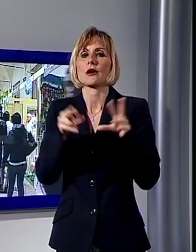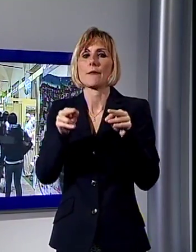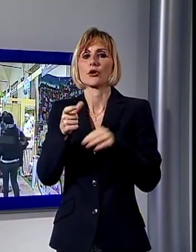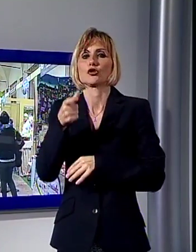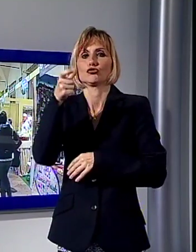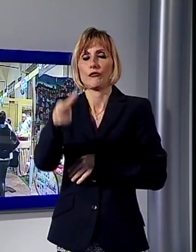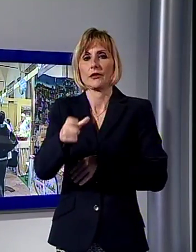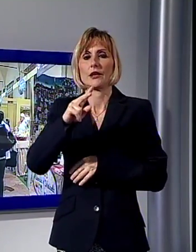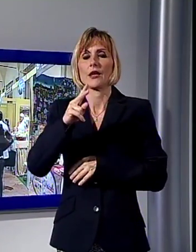14.